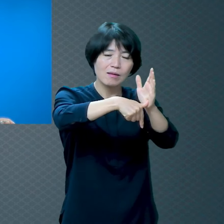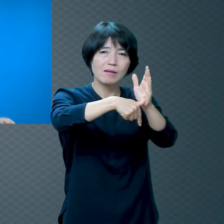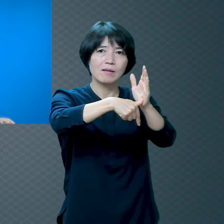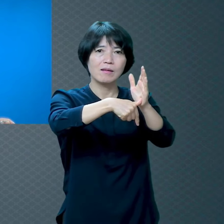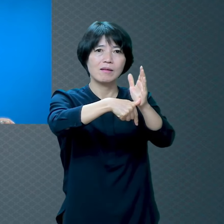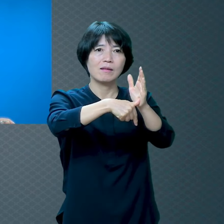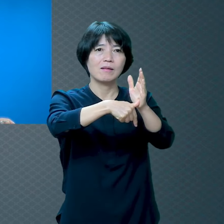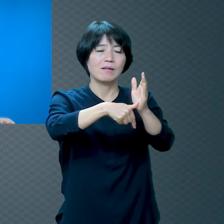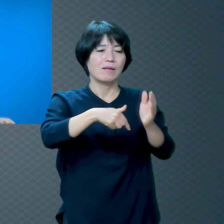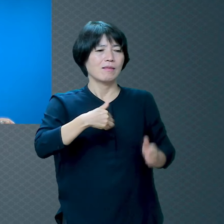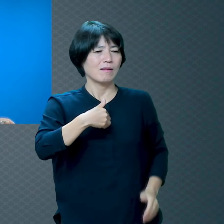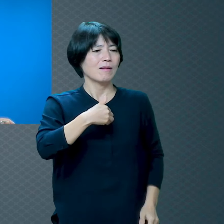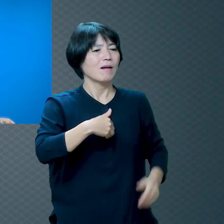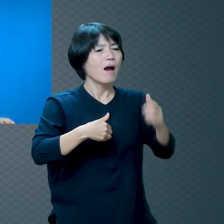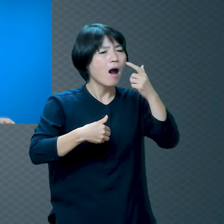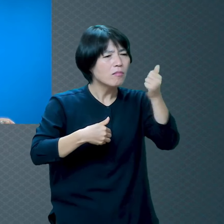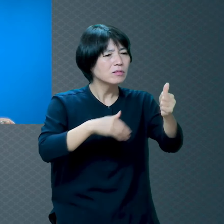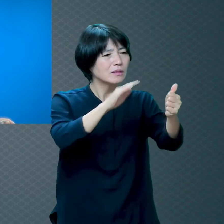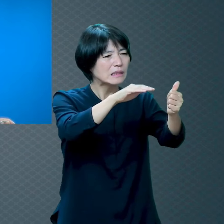아버님